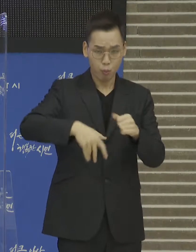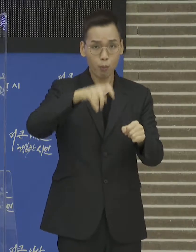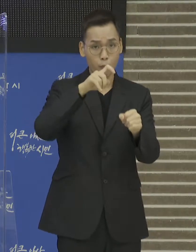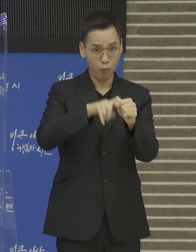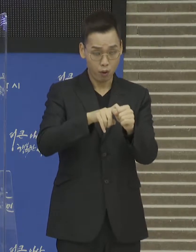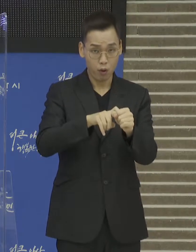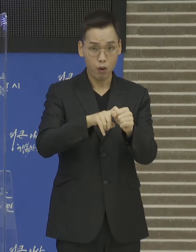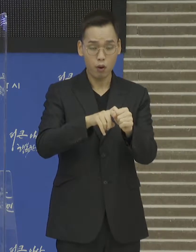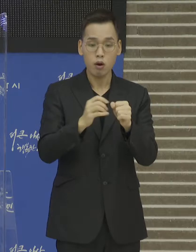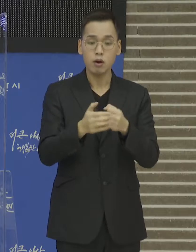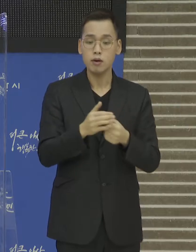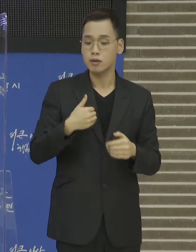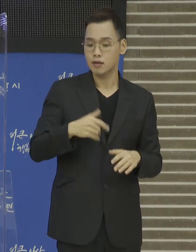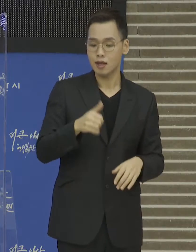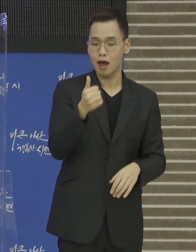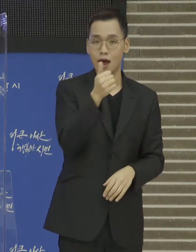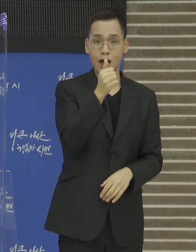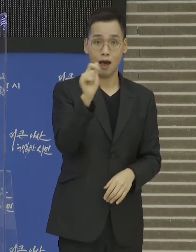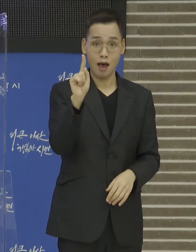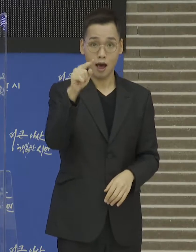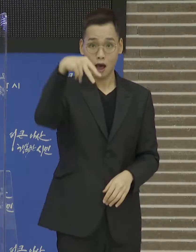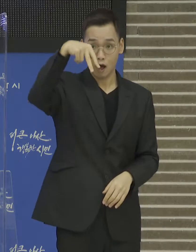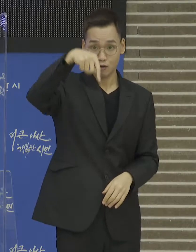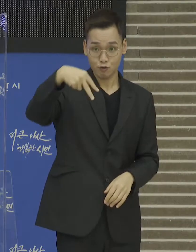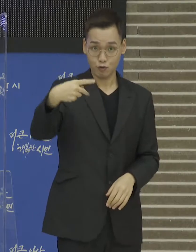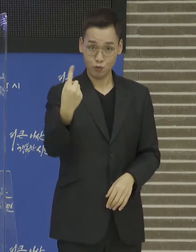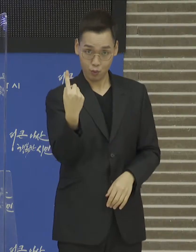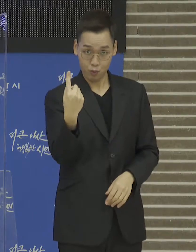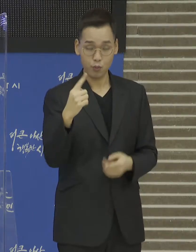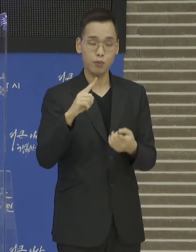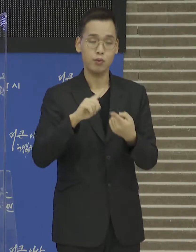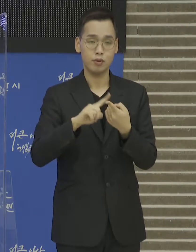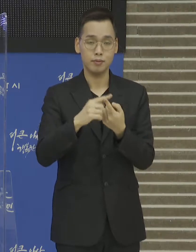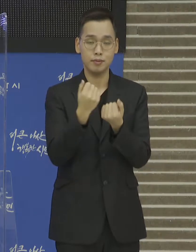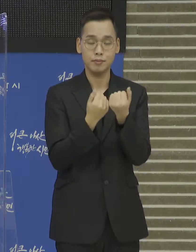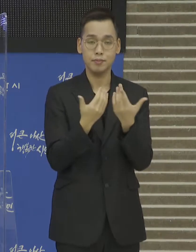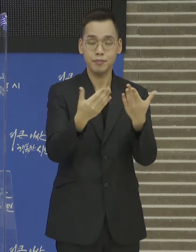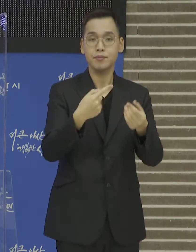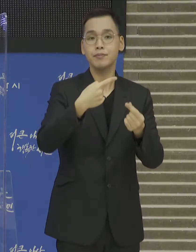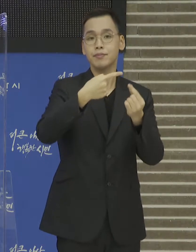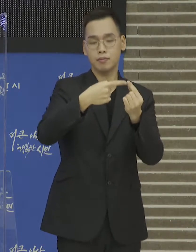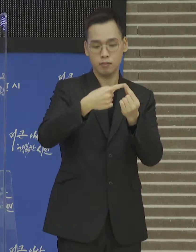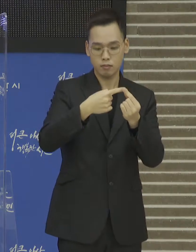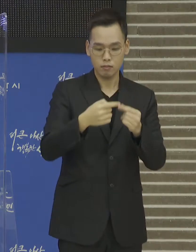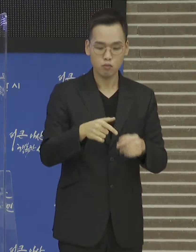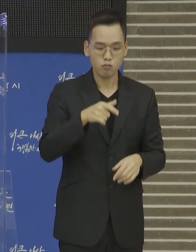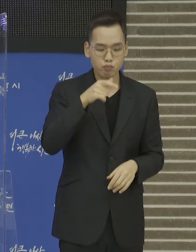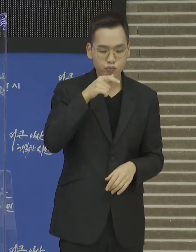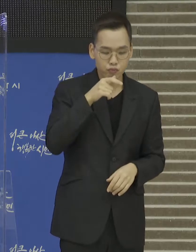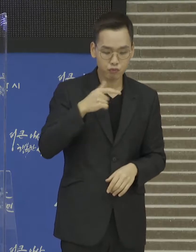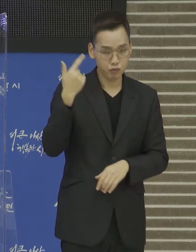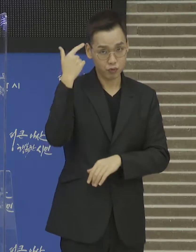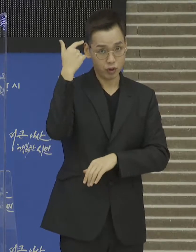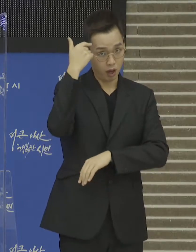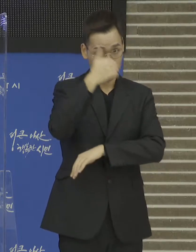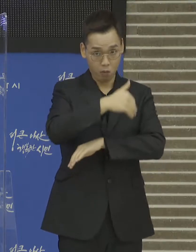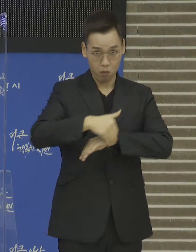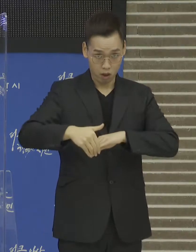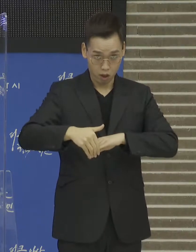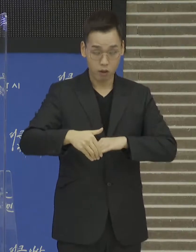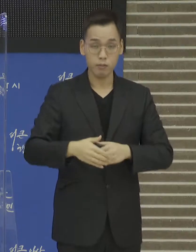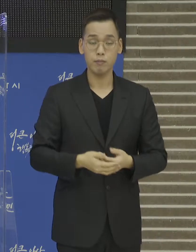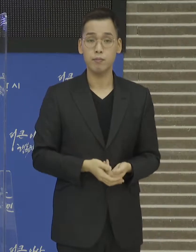중인 하수도 사업에 대하여 설명드리겠습니다. 첫 번째 아산시 하수도 정비 기본계획 수립입니다.